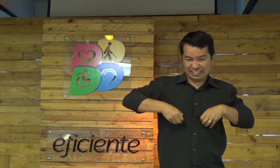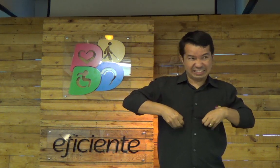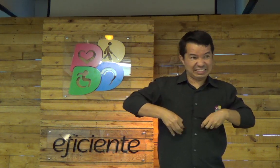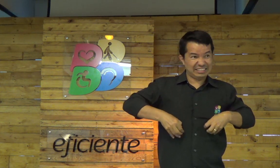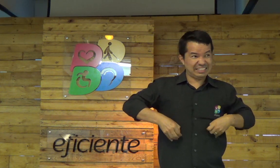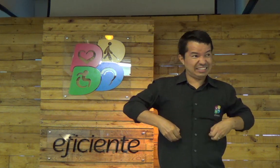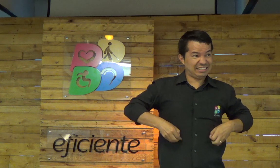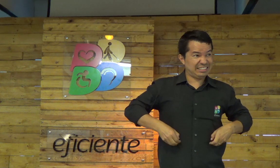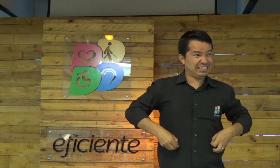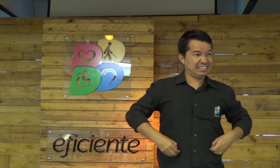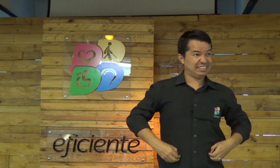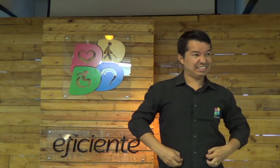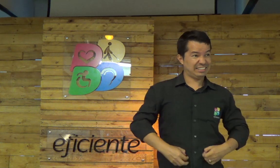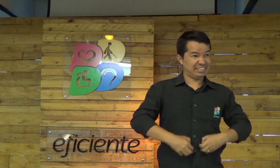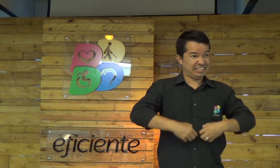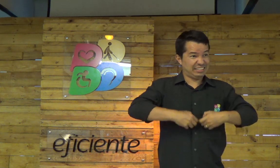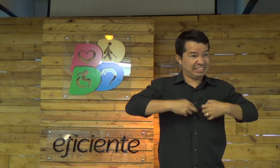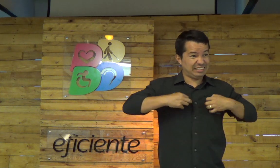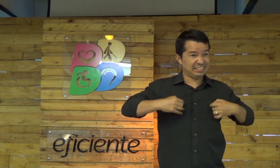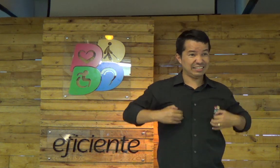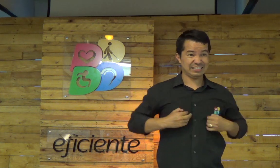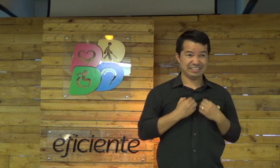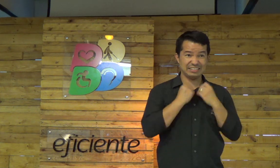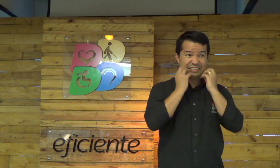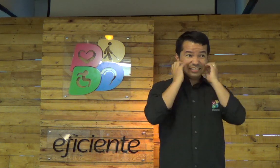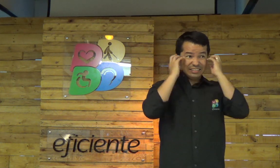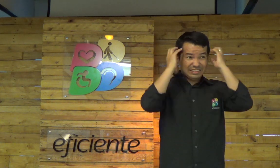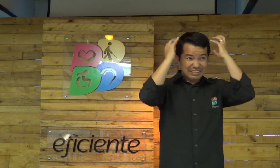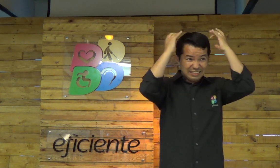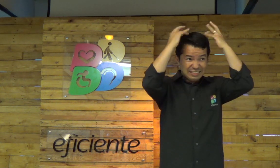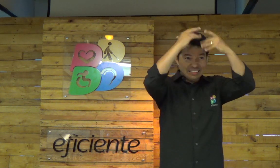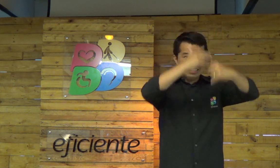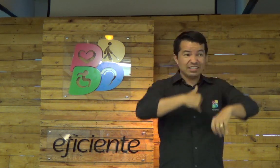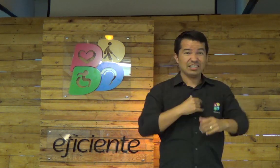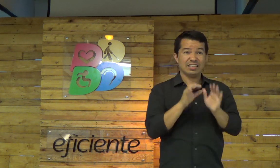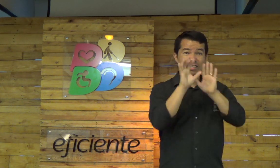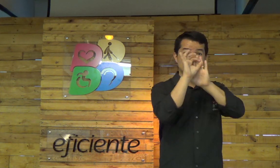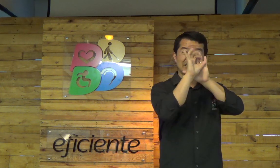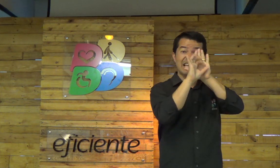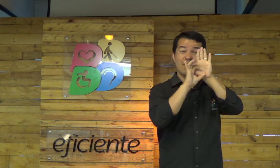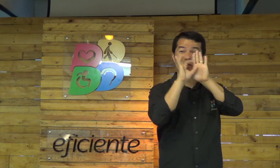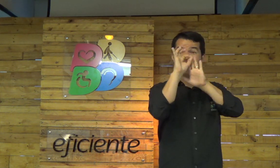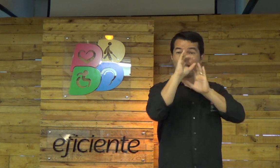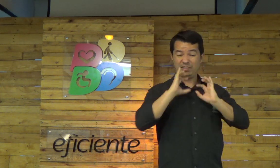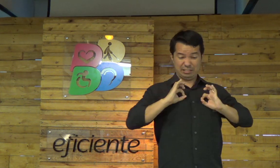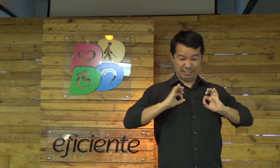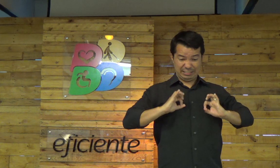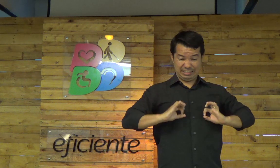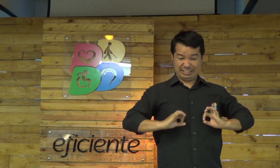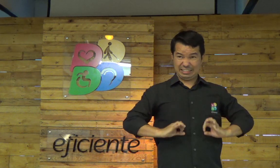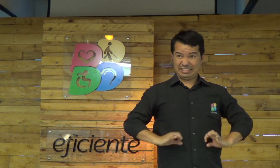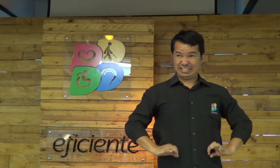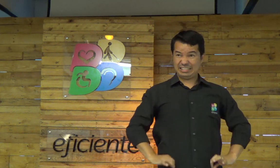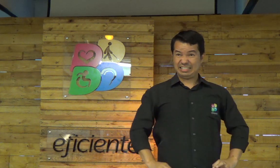foi tomando conta do corpo, de todo o corpo, de todas as células,